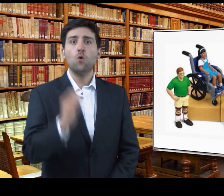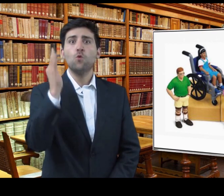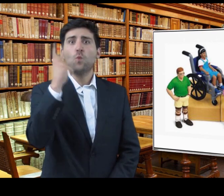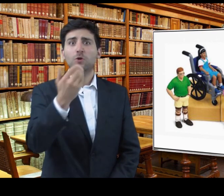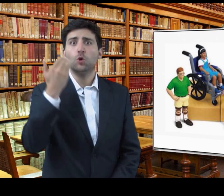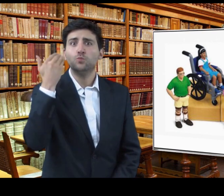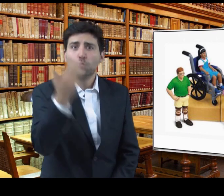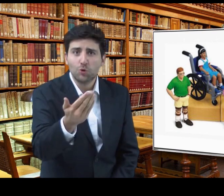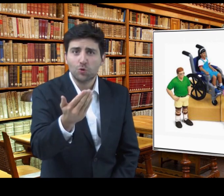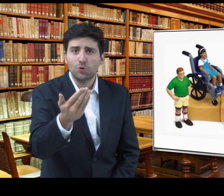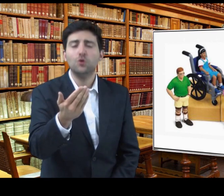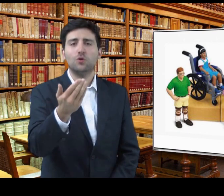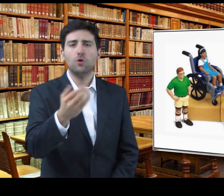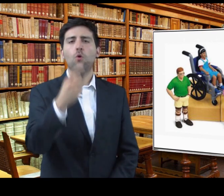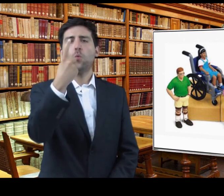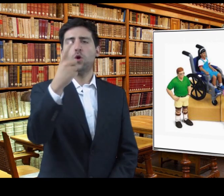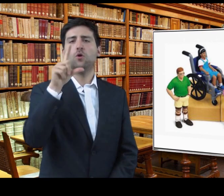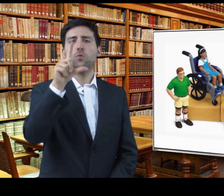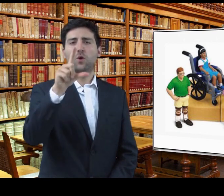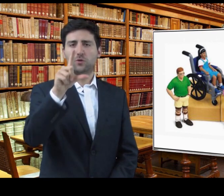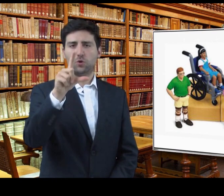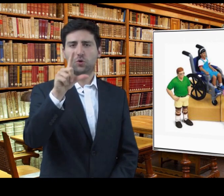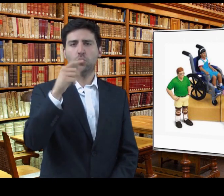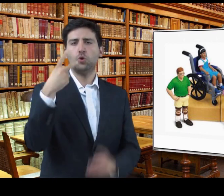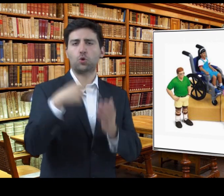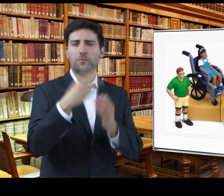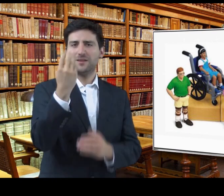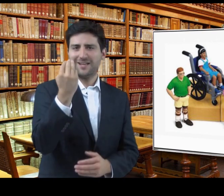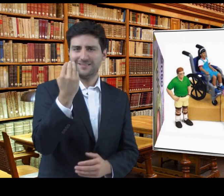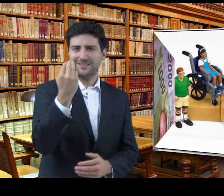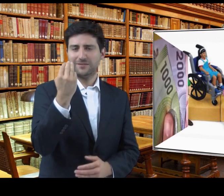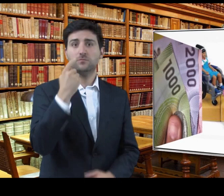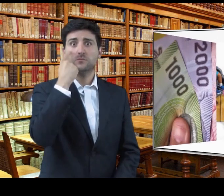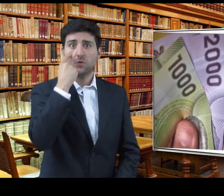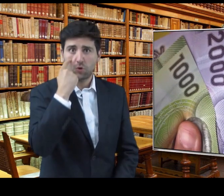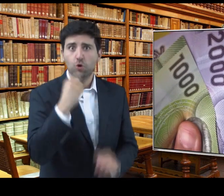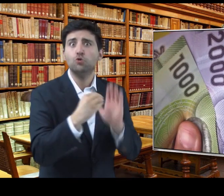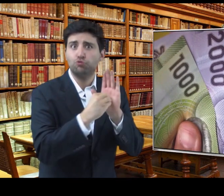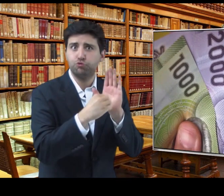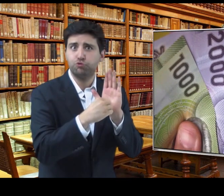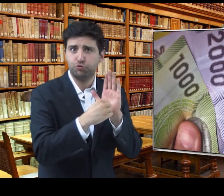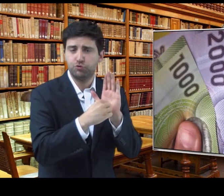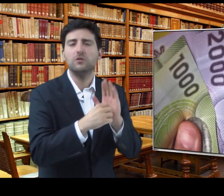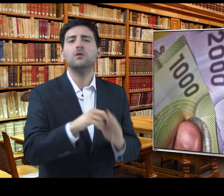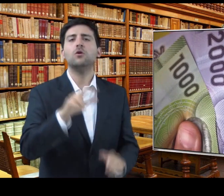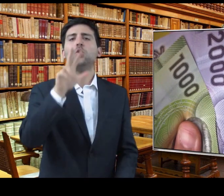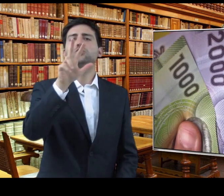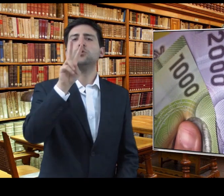¿De cuánto es el monto del beneficio? A partir del 1 de julio de 2013, son 82.058 pesos